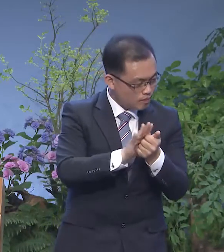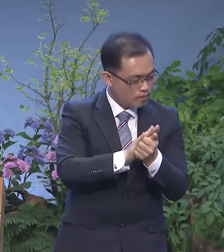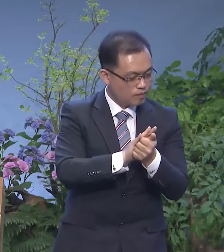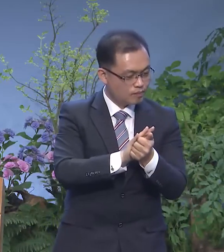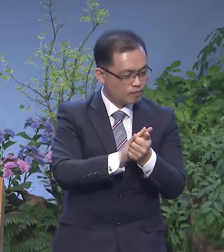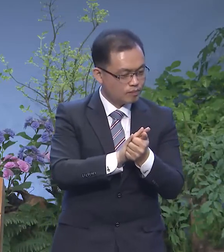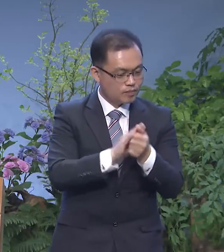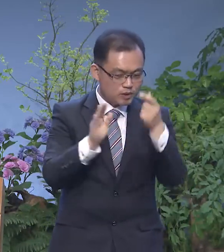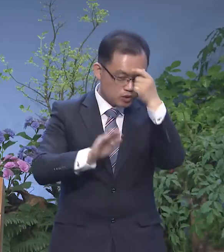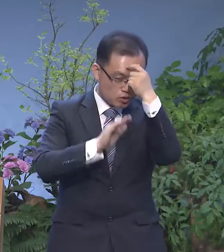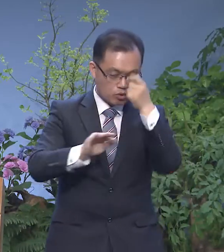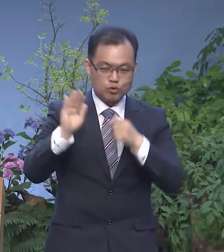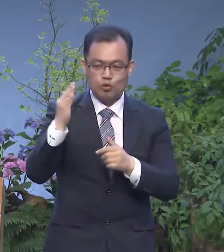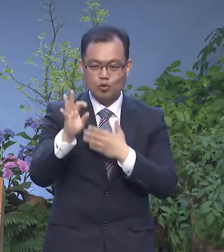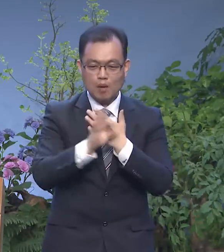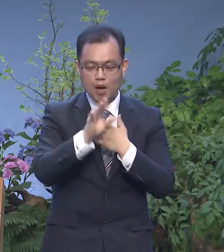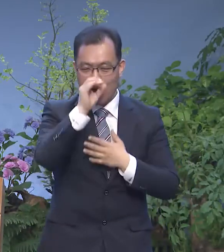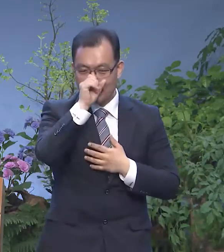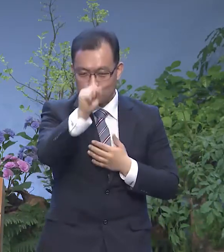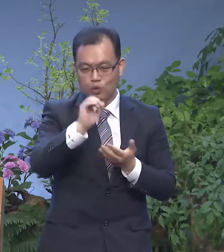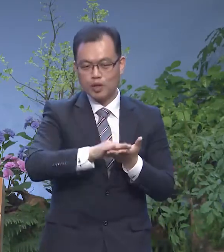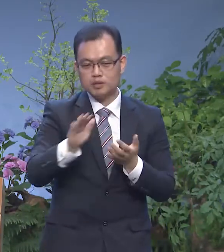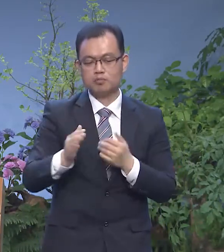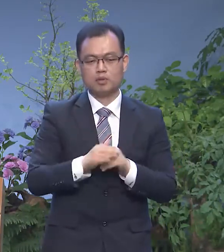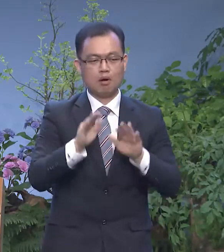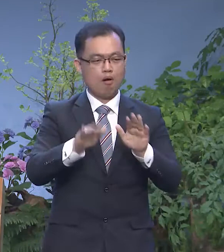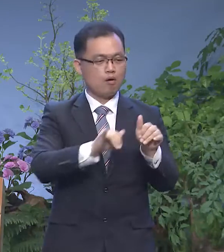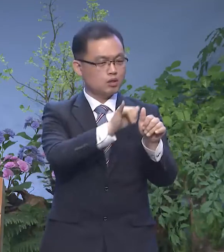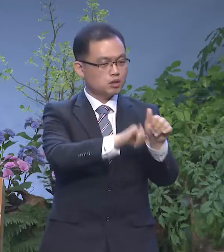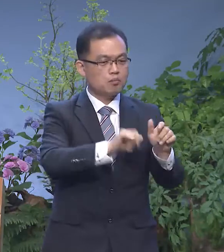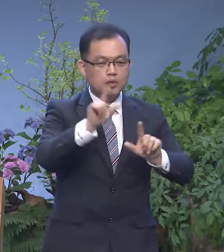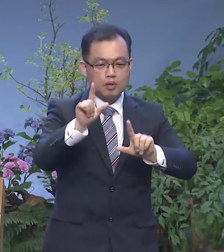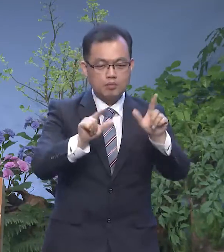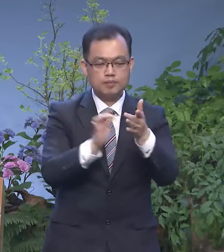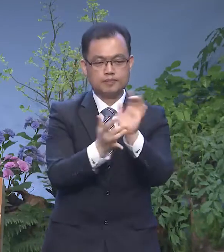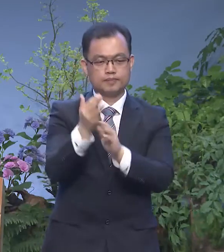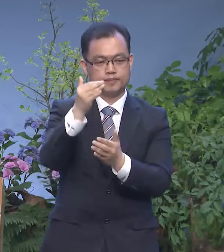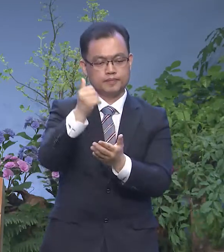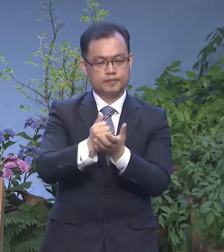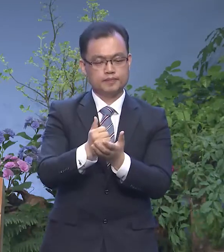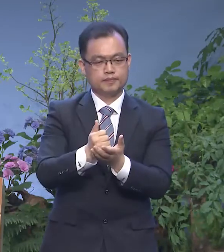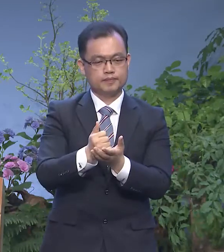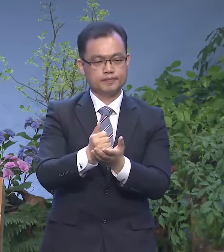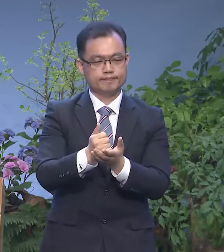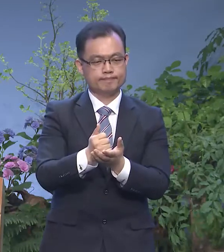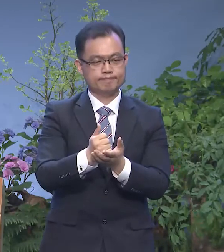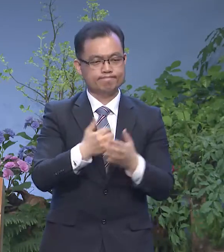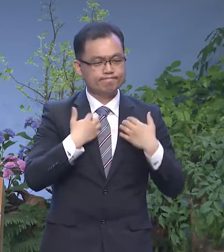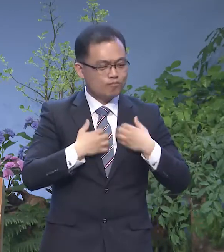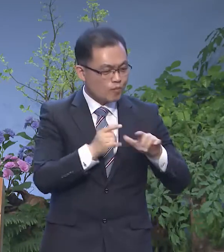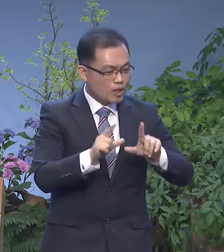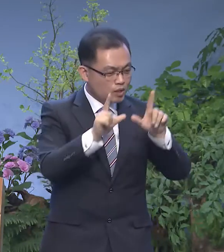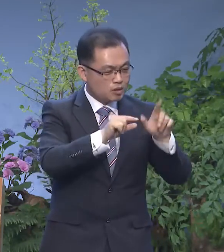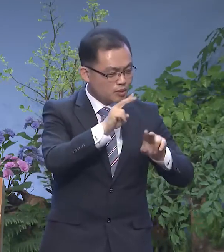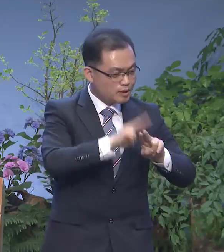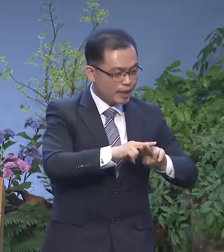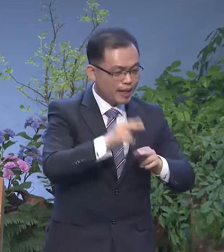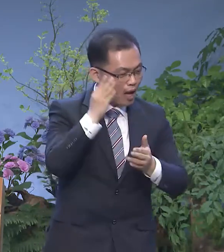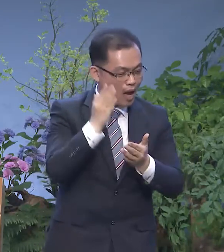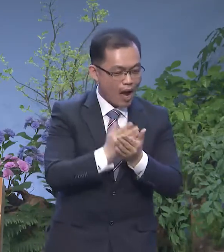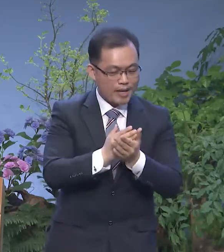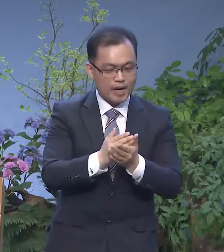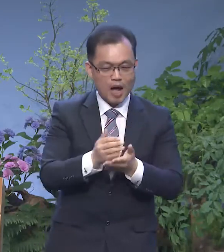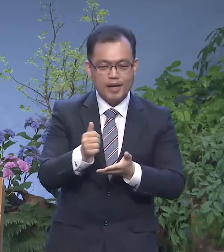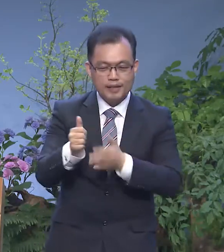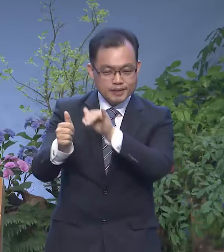좋겠습니다 오늘 예수님의 성김의 모습은 누림의 자리가 아니라 성김의 자리로